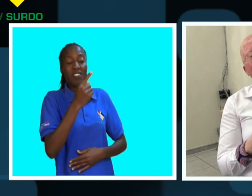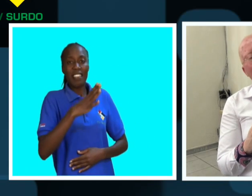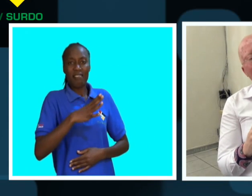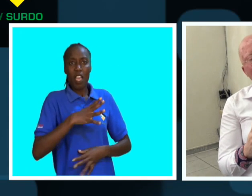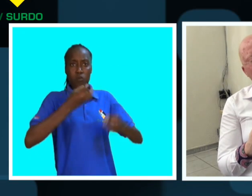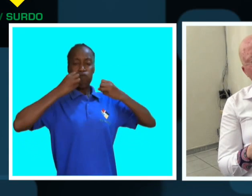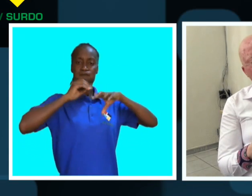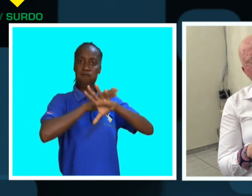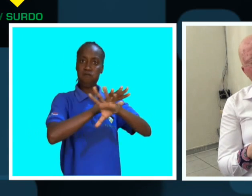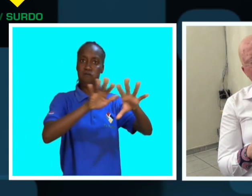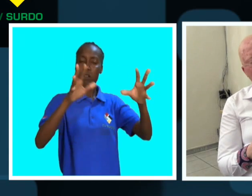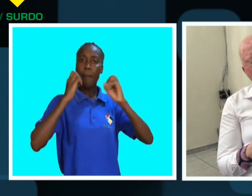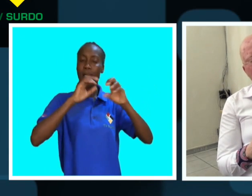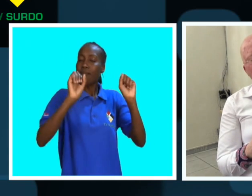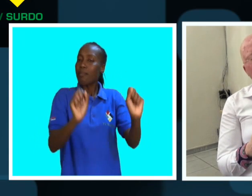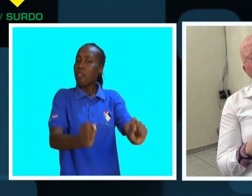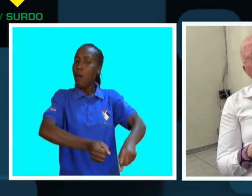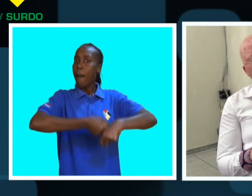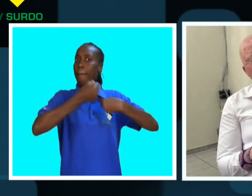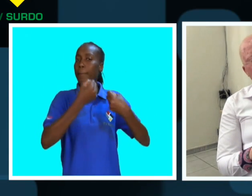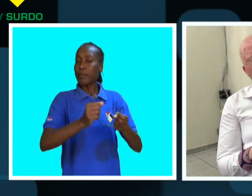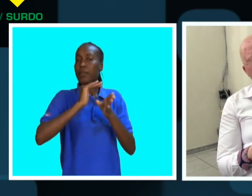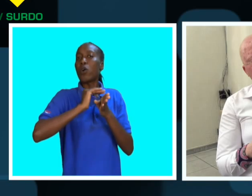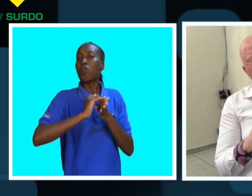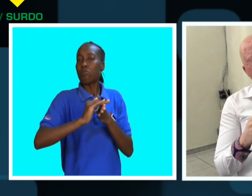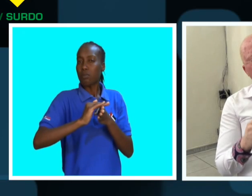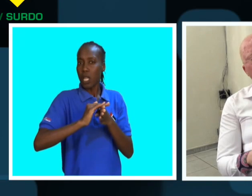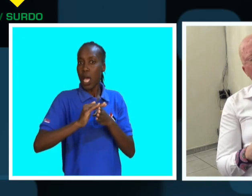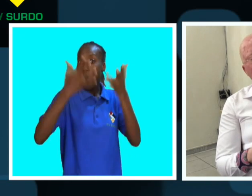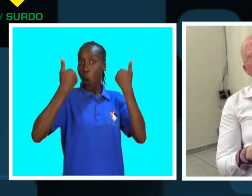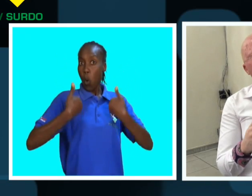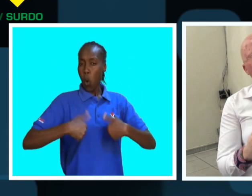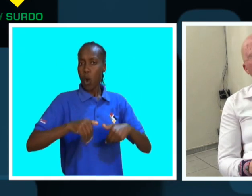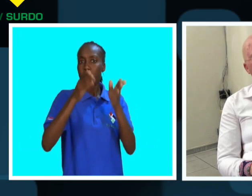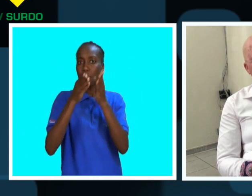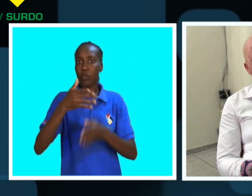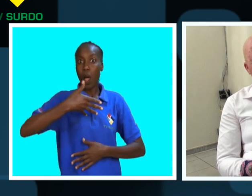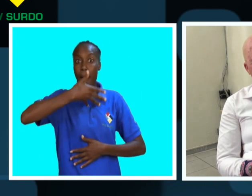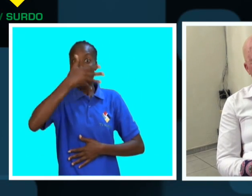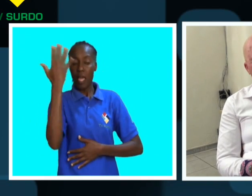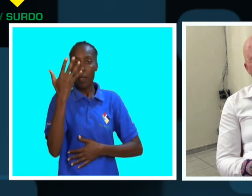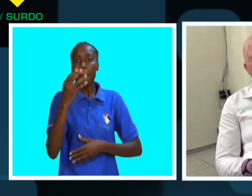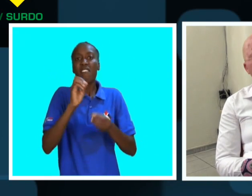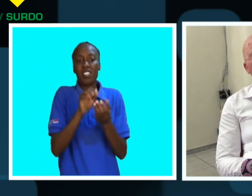a disseminar mensagens de que não usa partes do corpo humano para nenhum